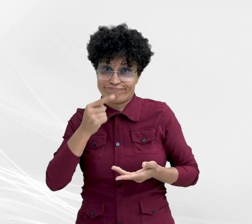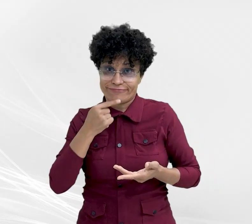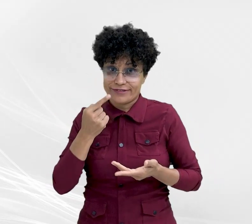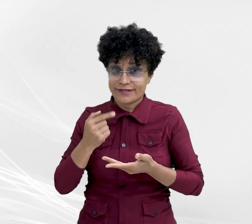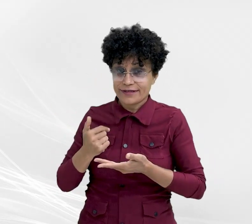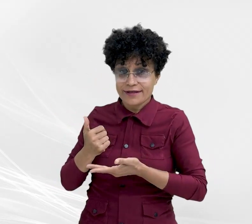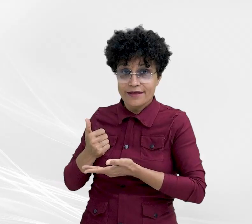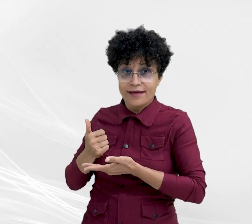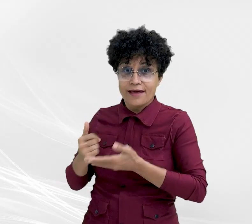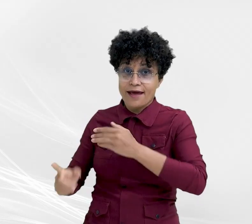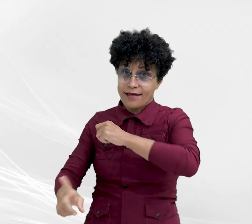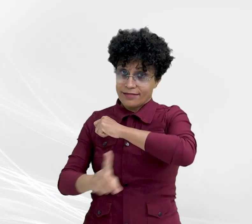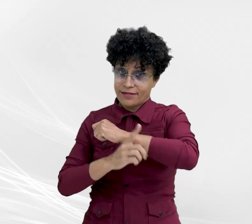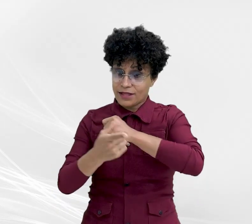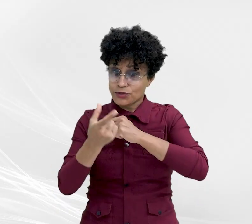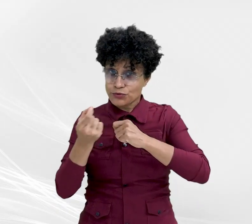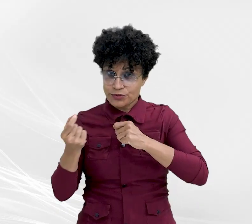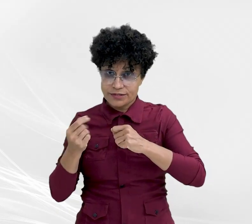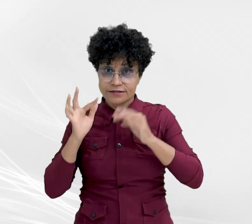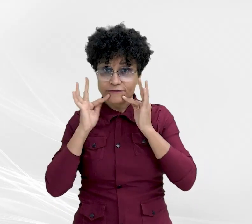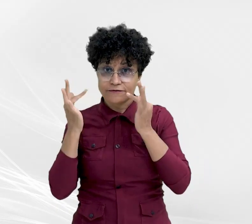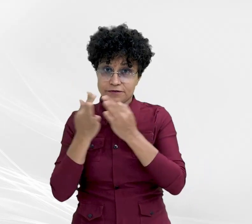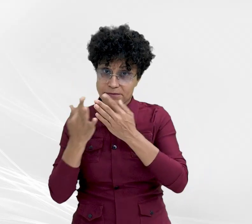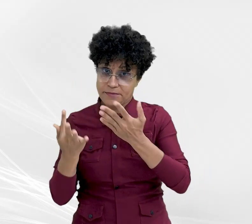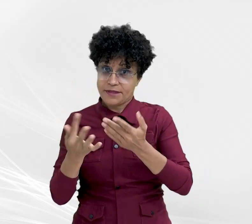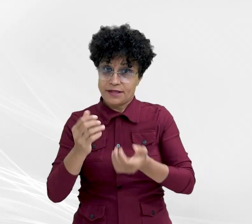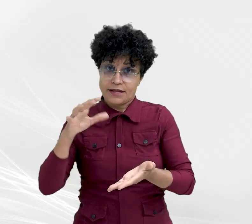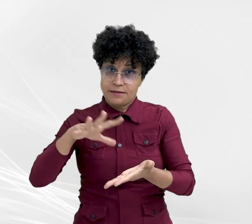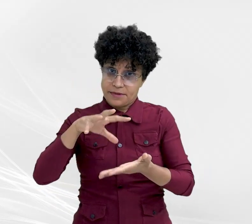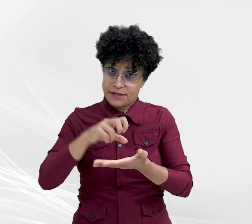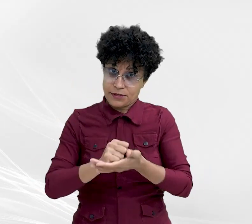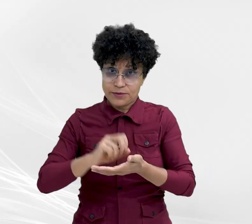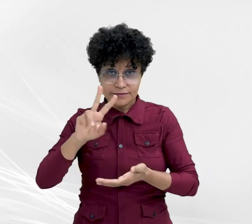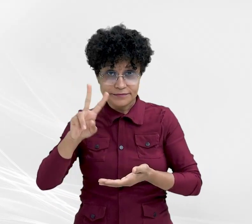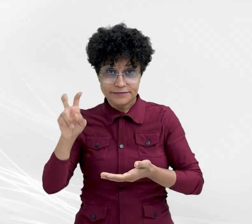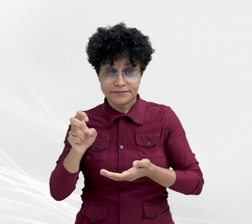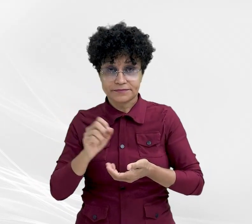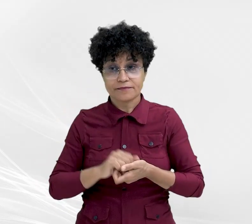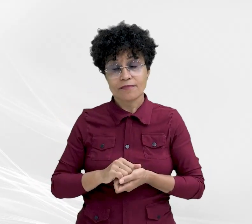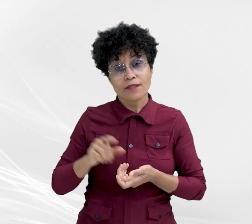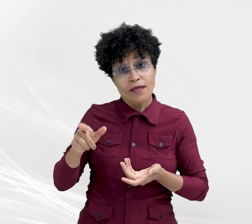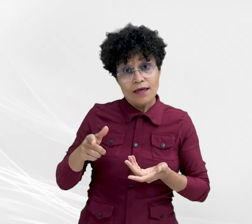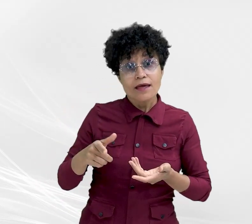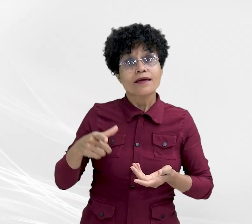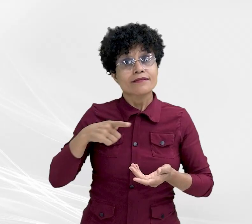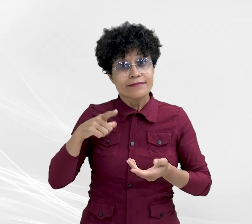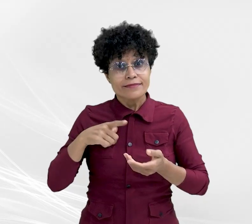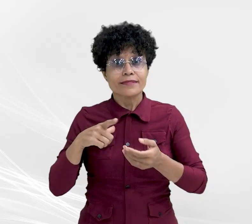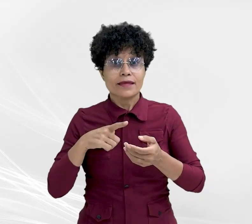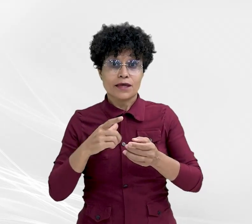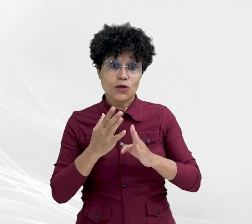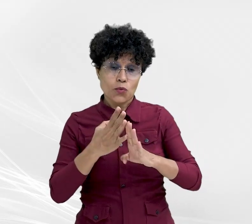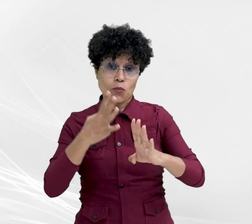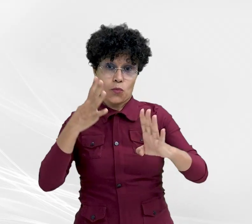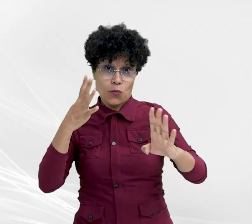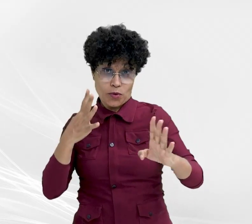matriculadas. Fecha aspas. Agradeceu. Segundo a voluntária, ainda existe uma lista de espera de 180 pessoas.